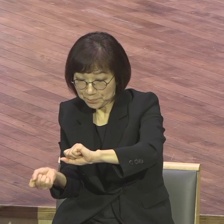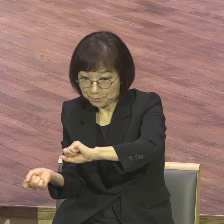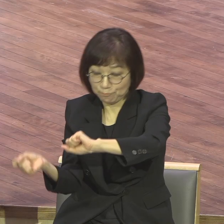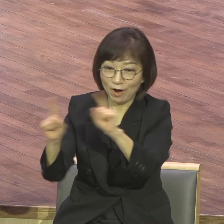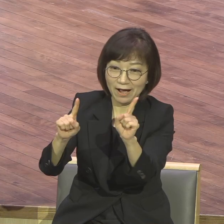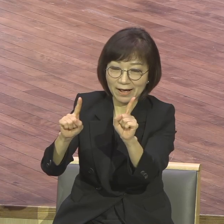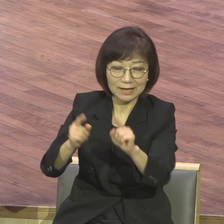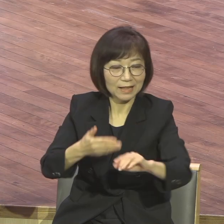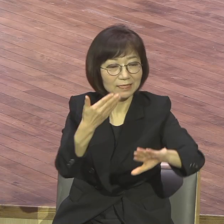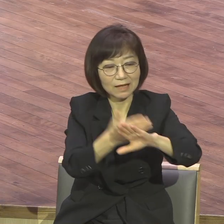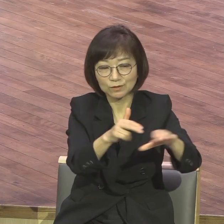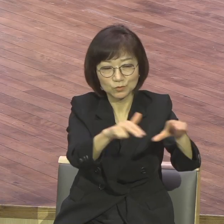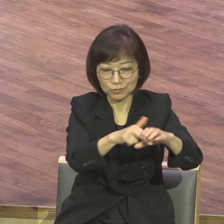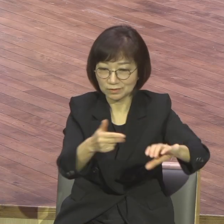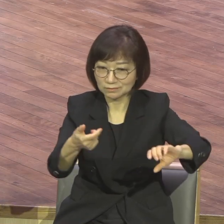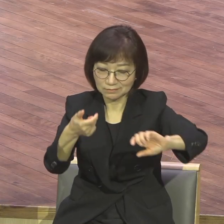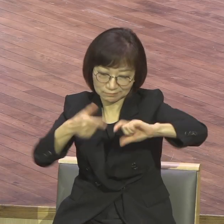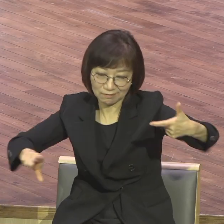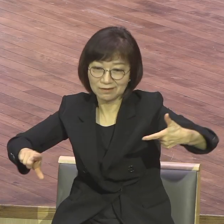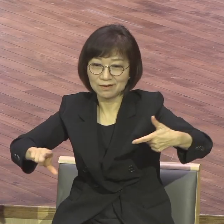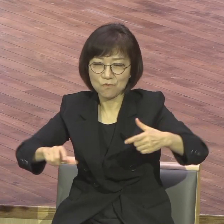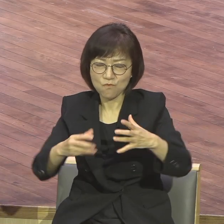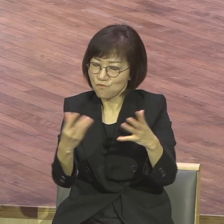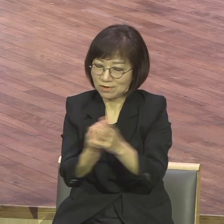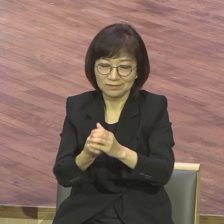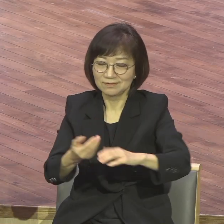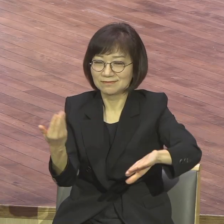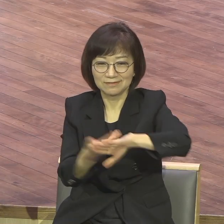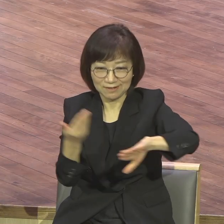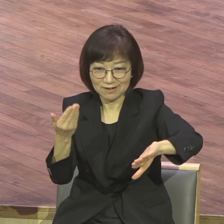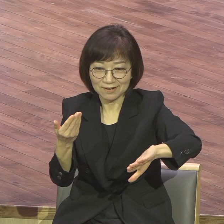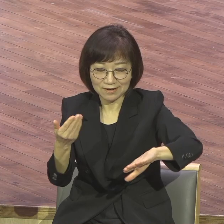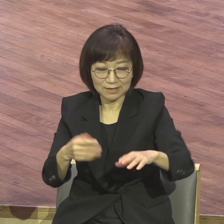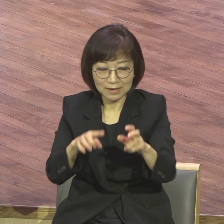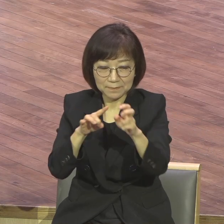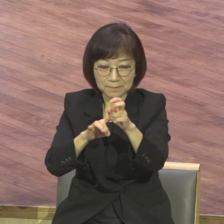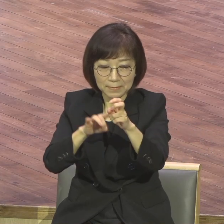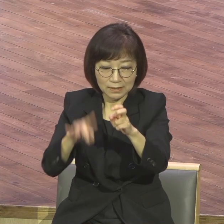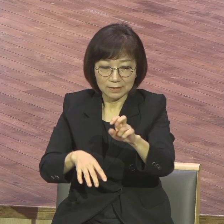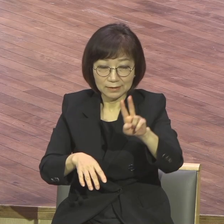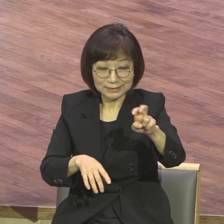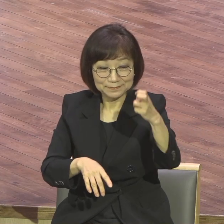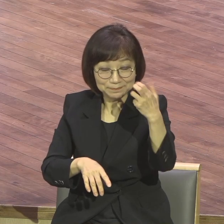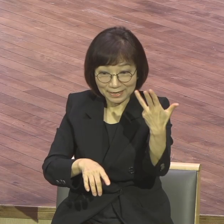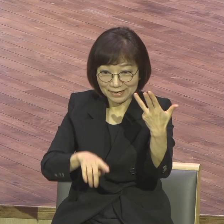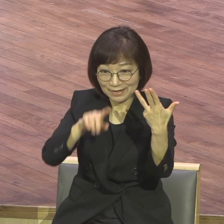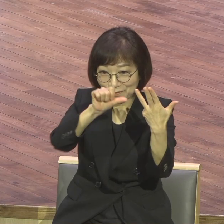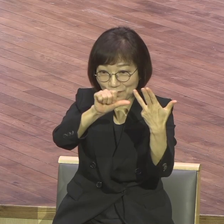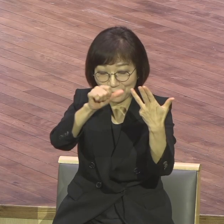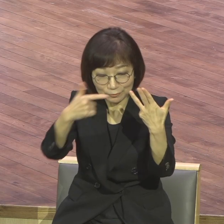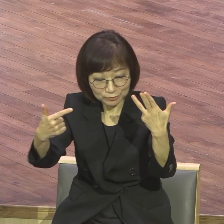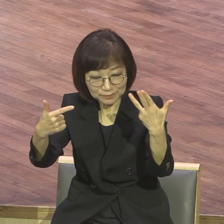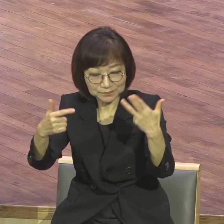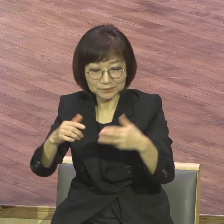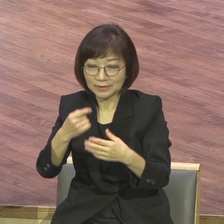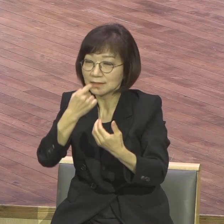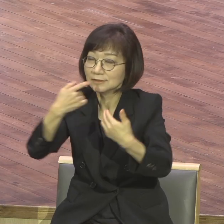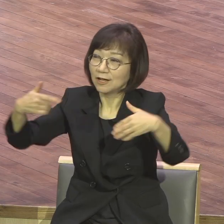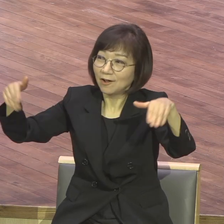유일성의 신앙이란 말이에요. 마태복음 28장 5절로 6절에 보면 천사가 예수님 무덤에